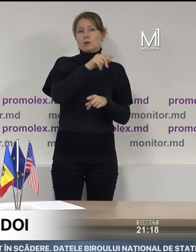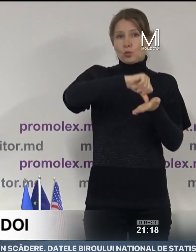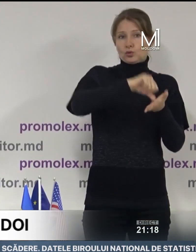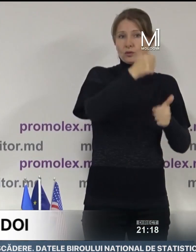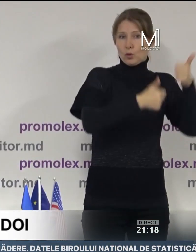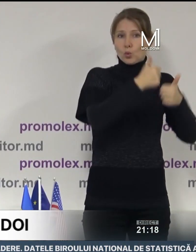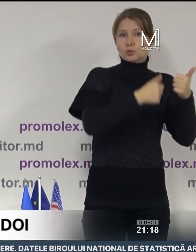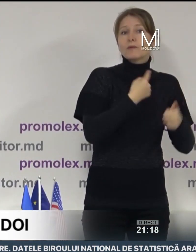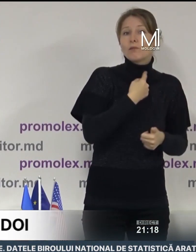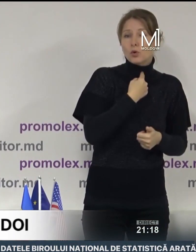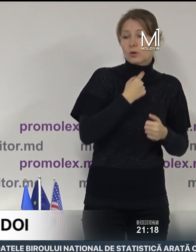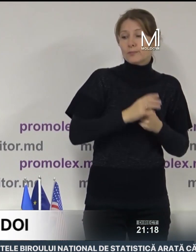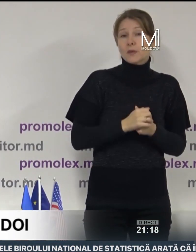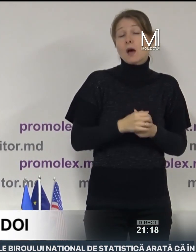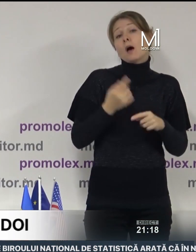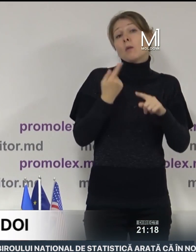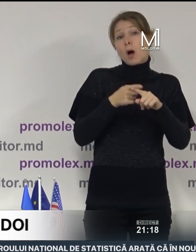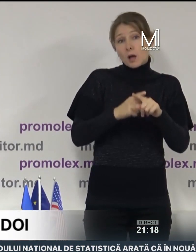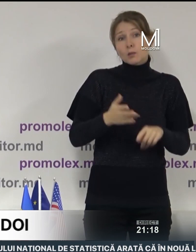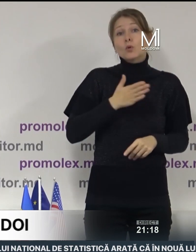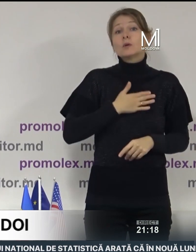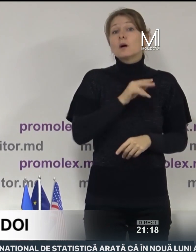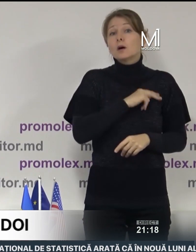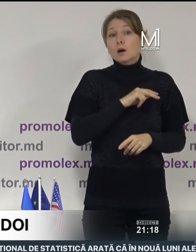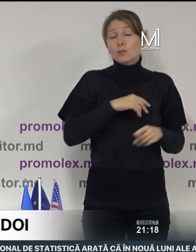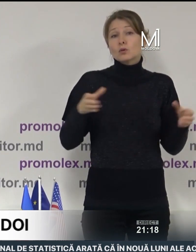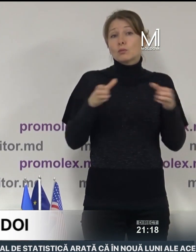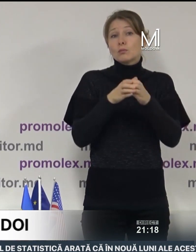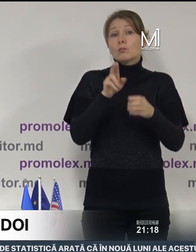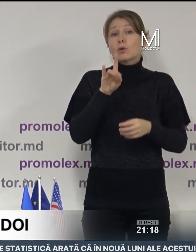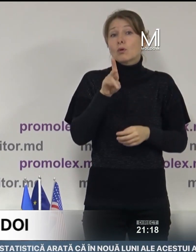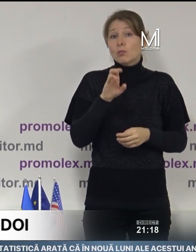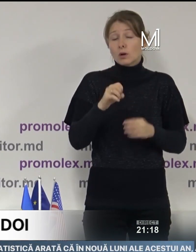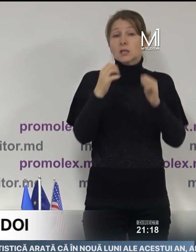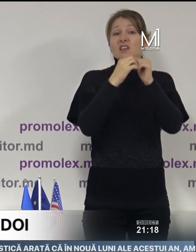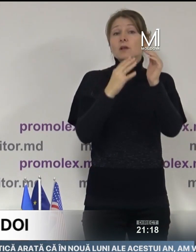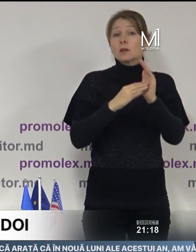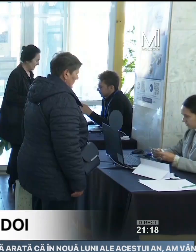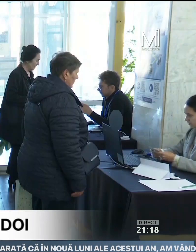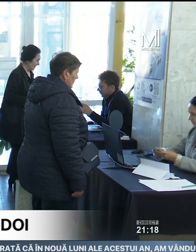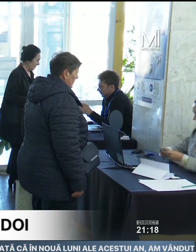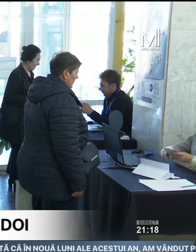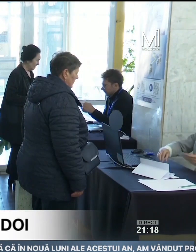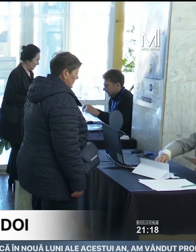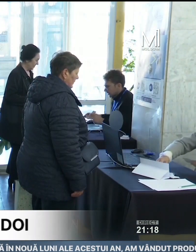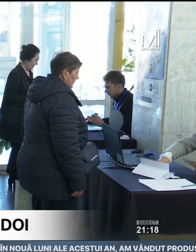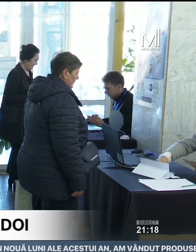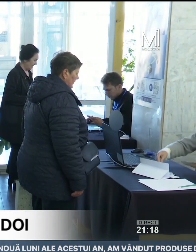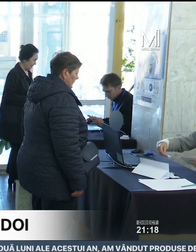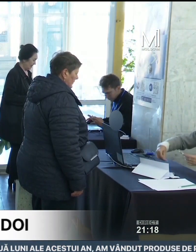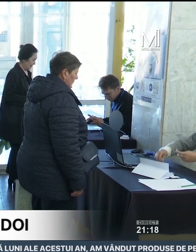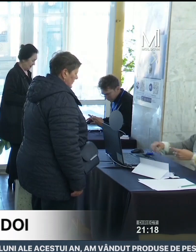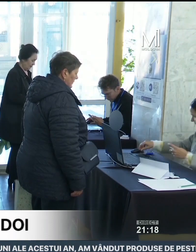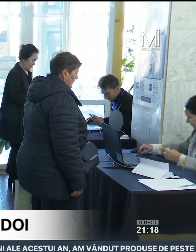Astfel, misiunea de observare Promolex a constatat 19 cazuri ce pot fi calificate drept utilizarea abuzivă a